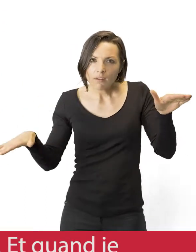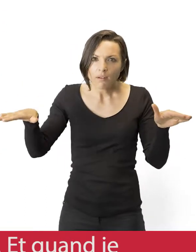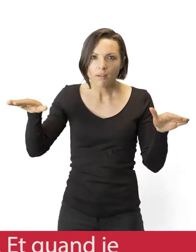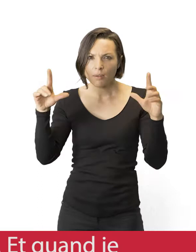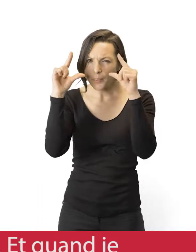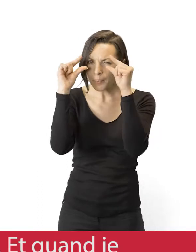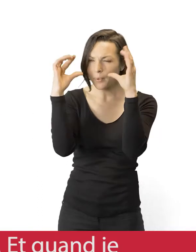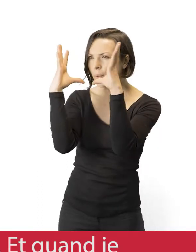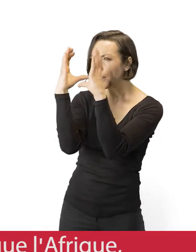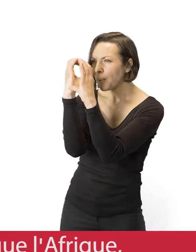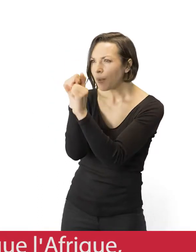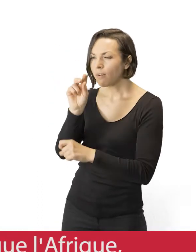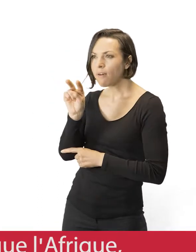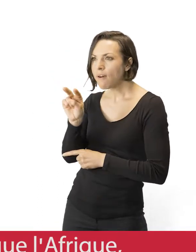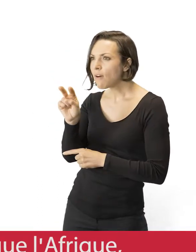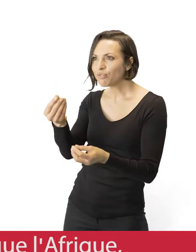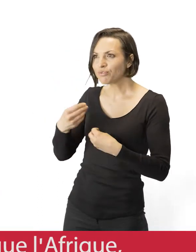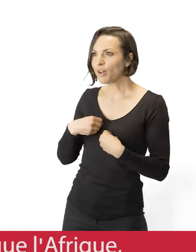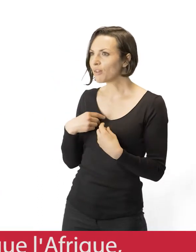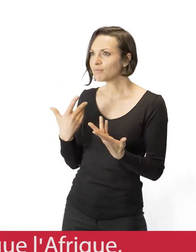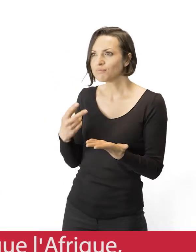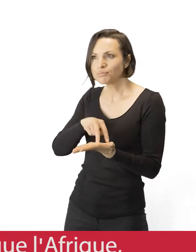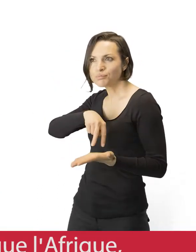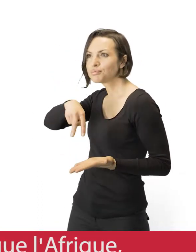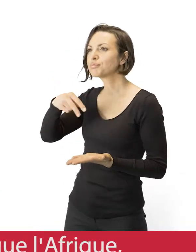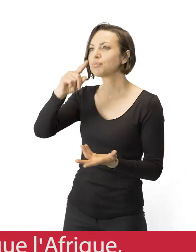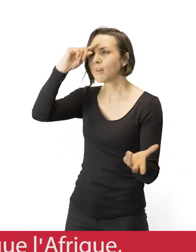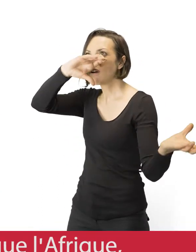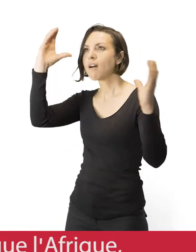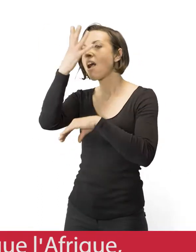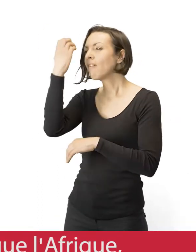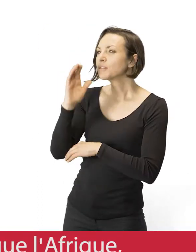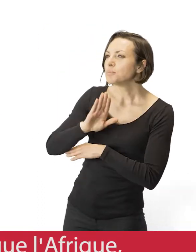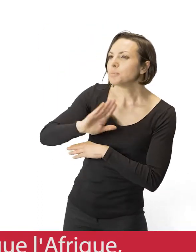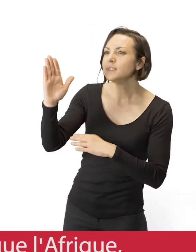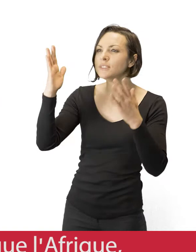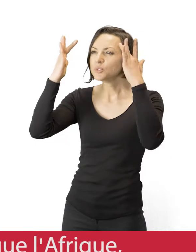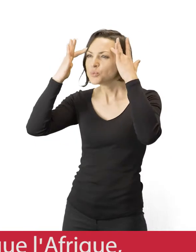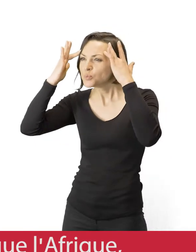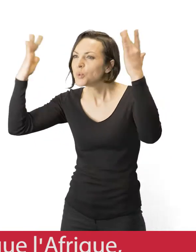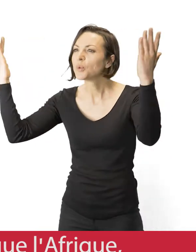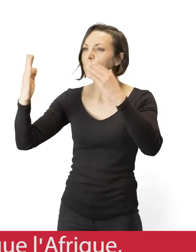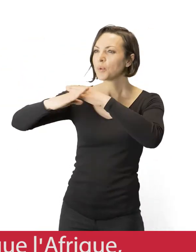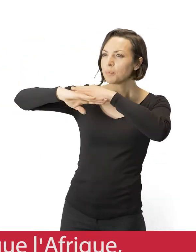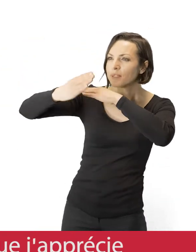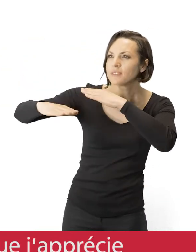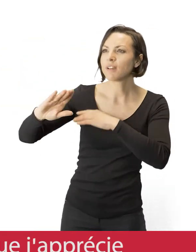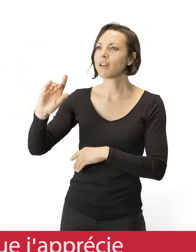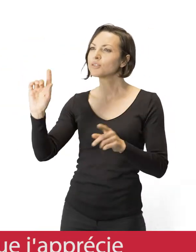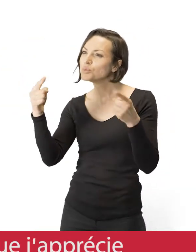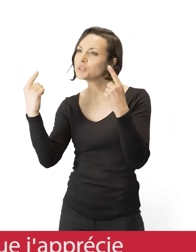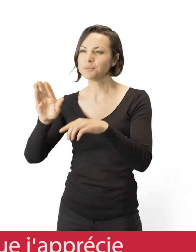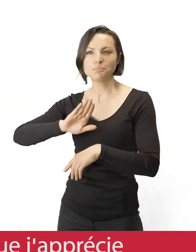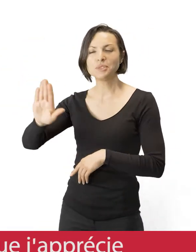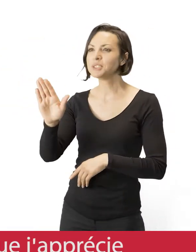poutre. Et quand je regarde cette œuvre, j'ai une sensation de dépaysement. Ça m'évoque l'Afrique, sa culture, ses paysages et